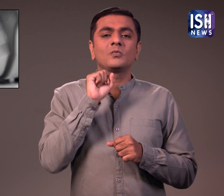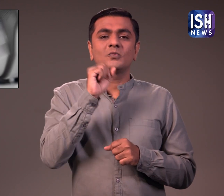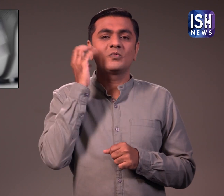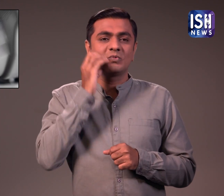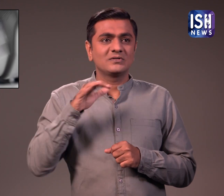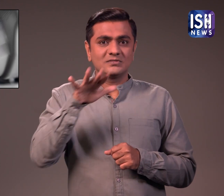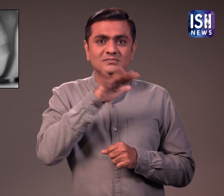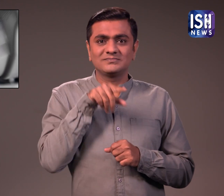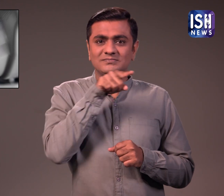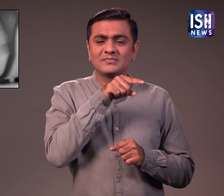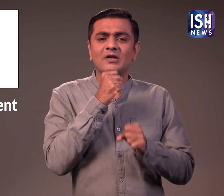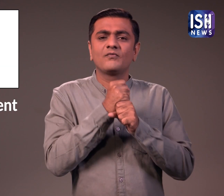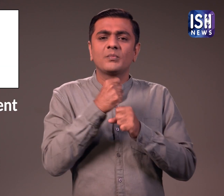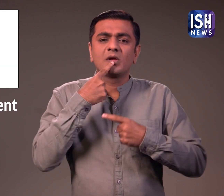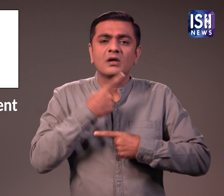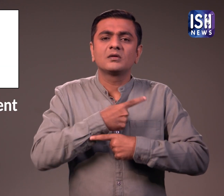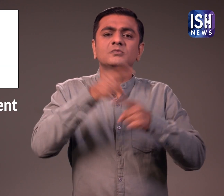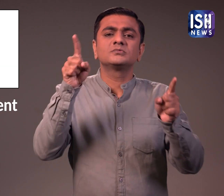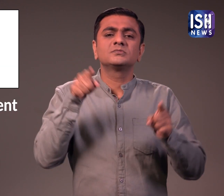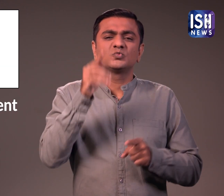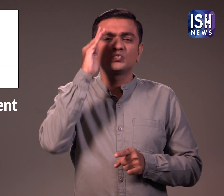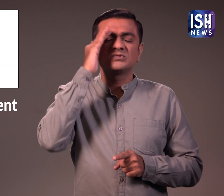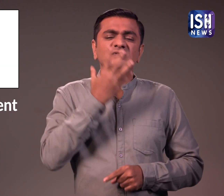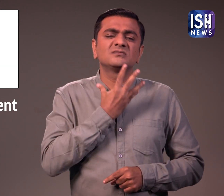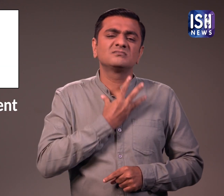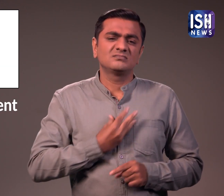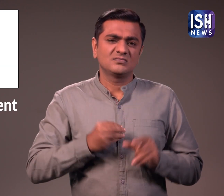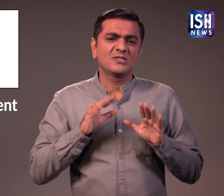UAE सरकार ने कुछ दुखत समाचार के घोशना की